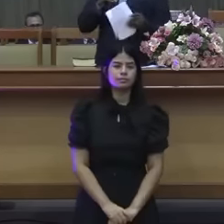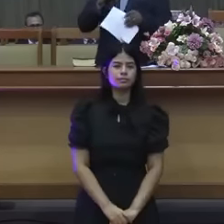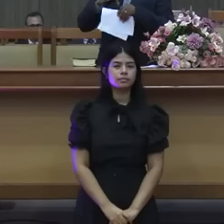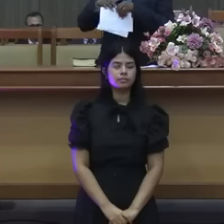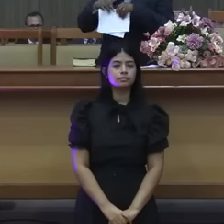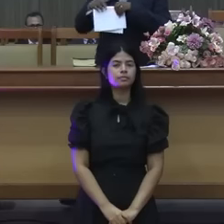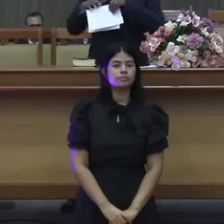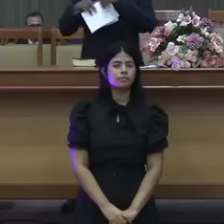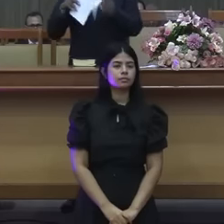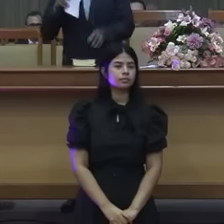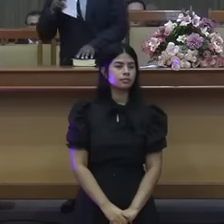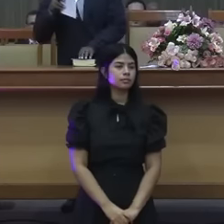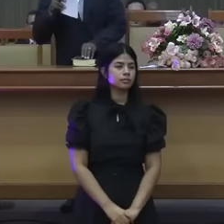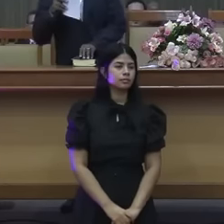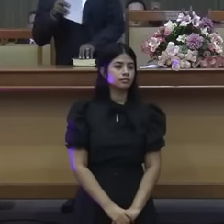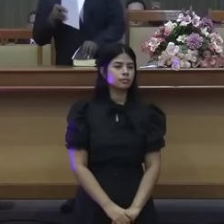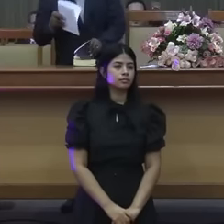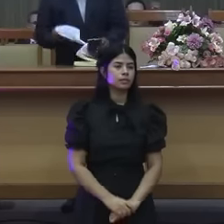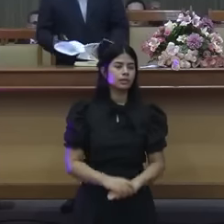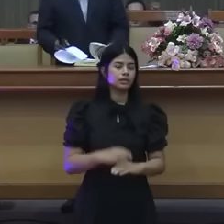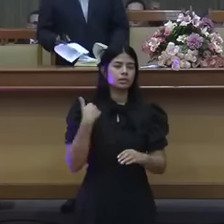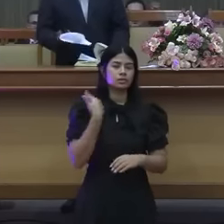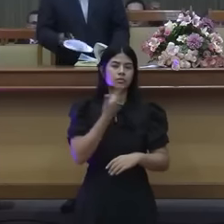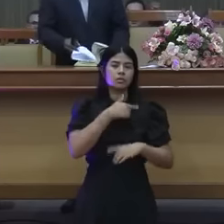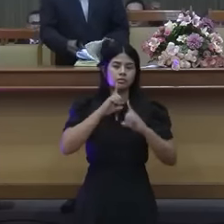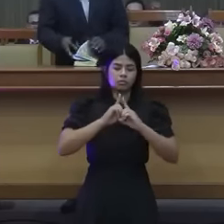templo sem Jesus não vale nada